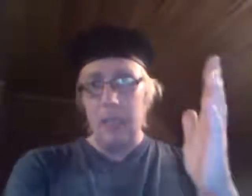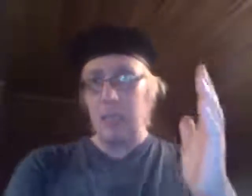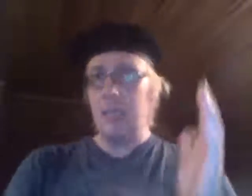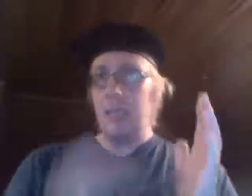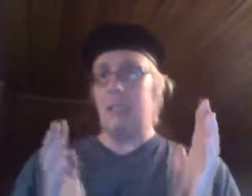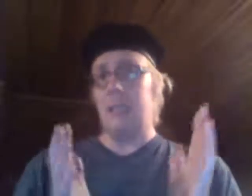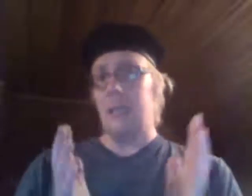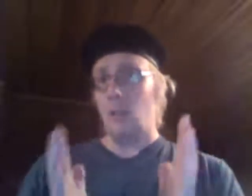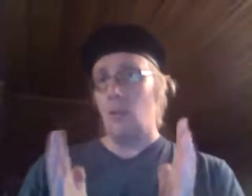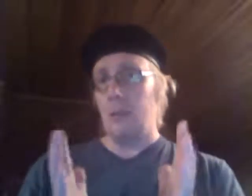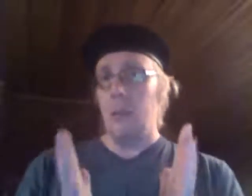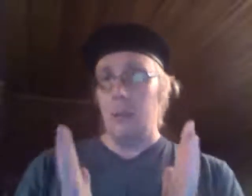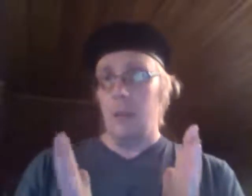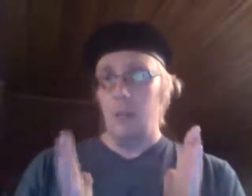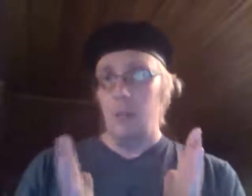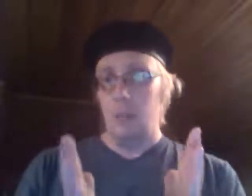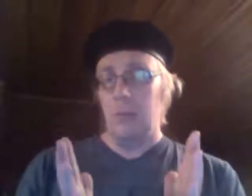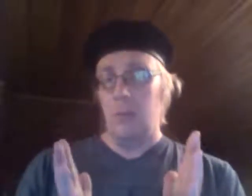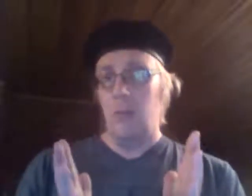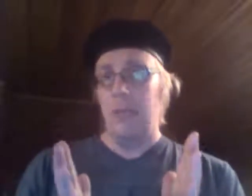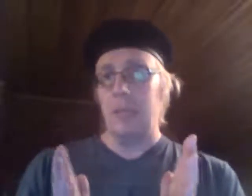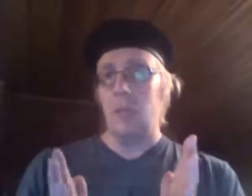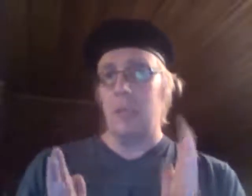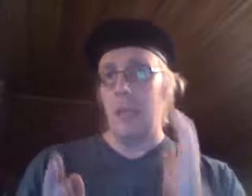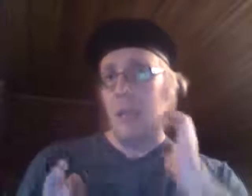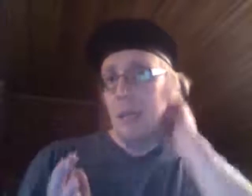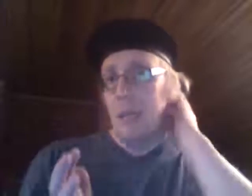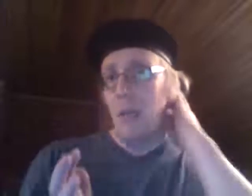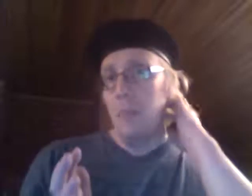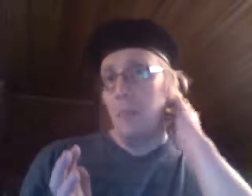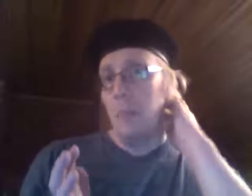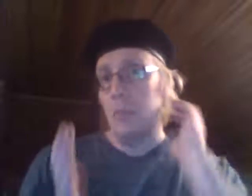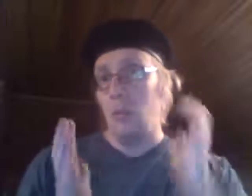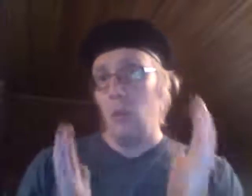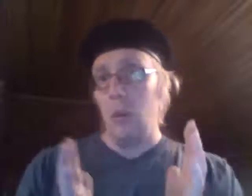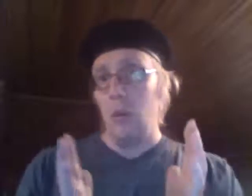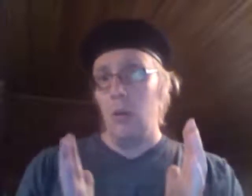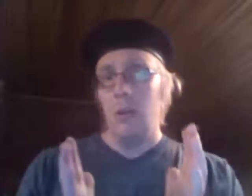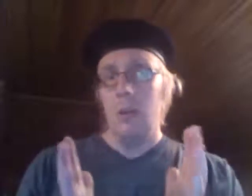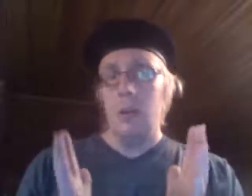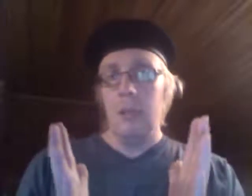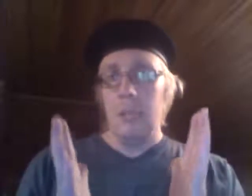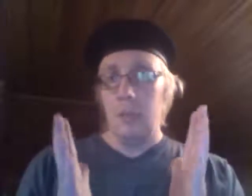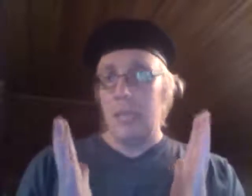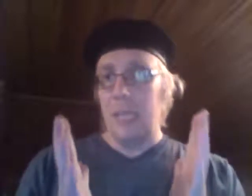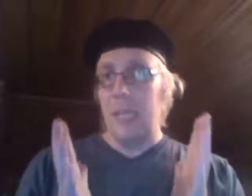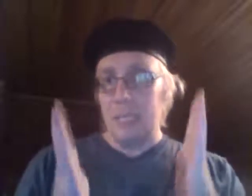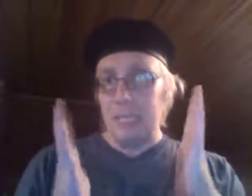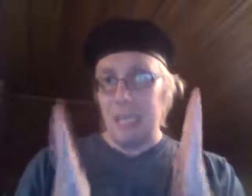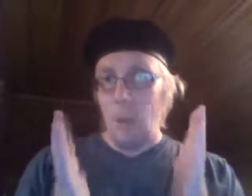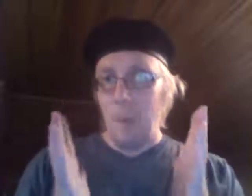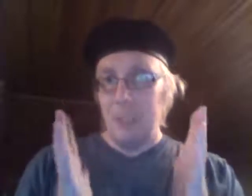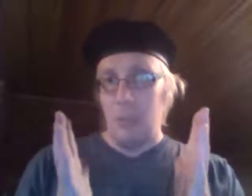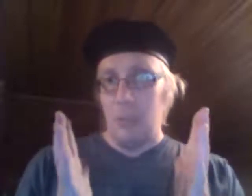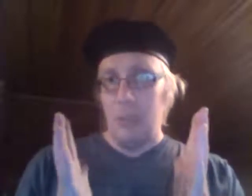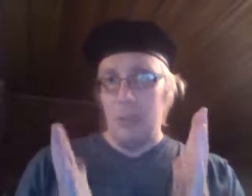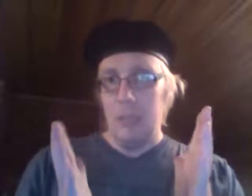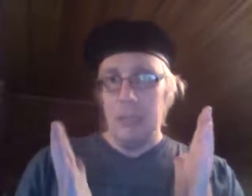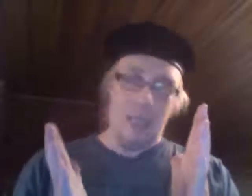Kiinan kanssa Trumpin Yhdysvalloissa on päättänyt, että tämä kauppasopimus on huono. Se aloitti Kiinan kanssa kauppasodan. Saadaanko se